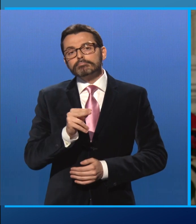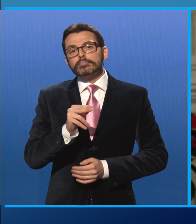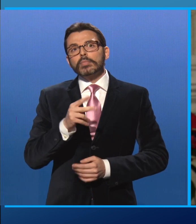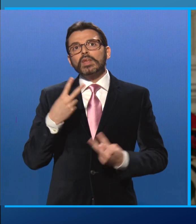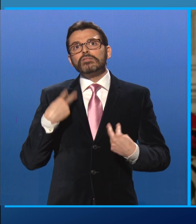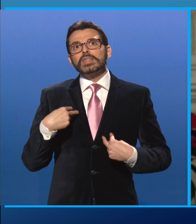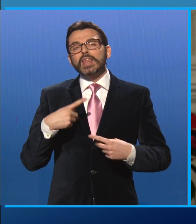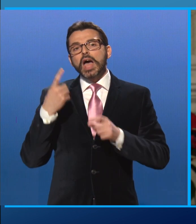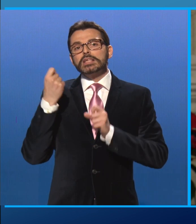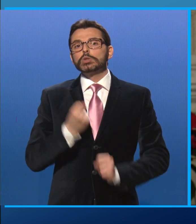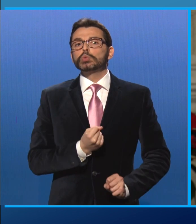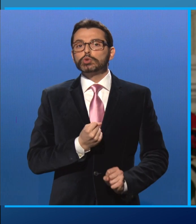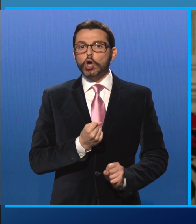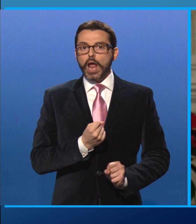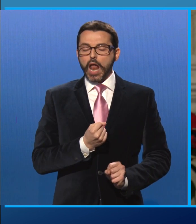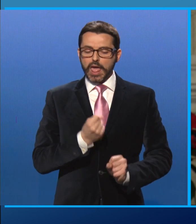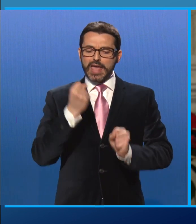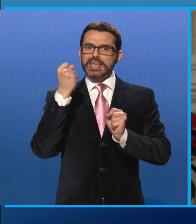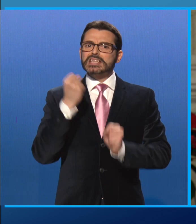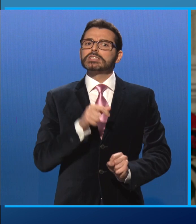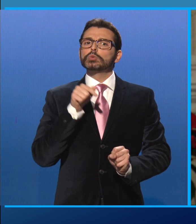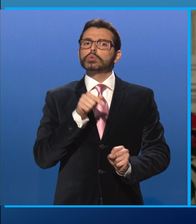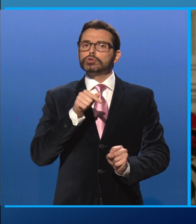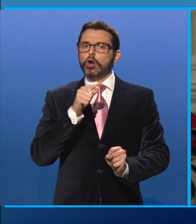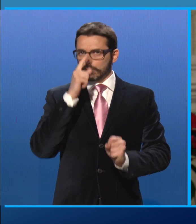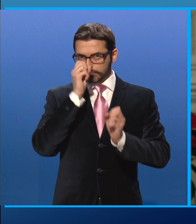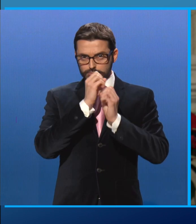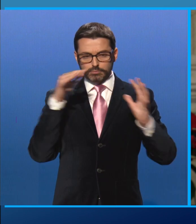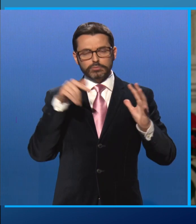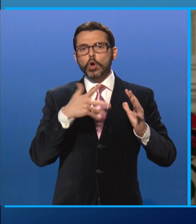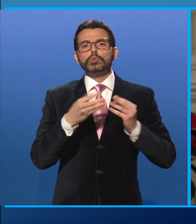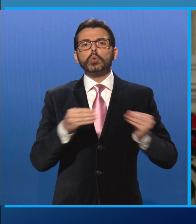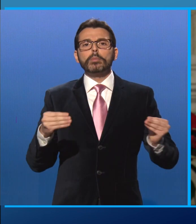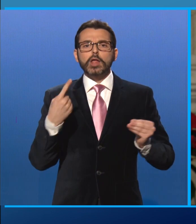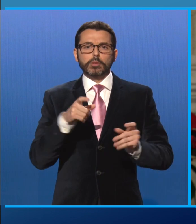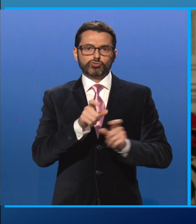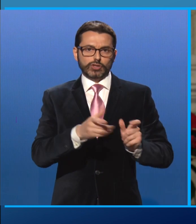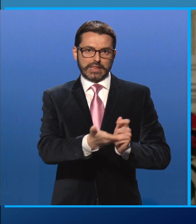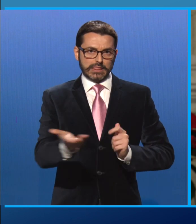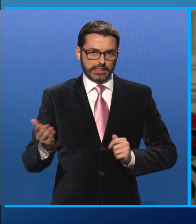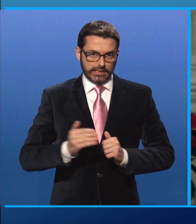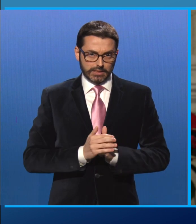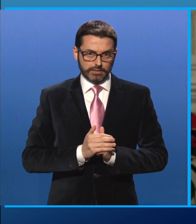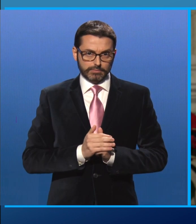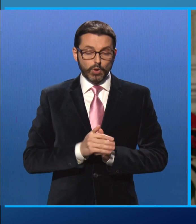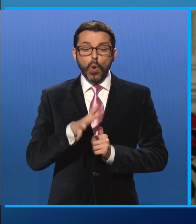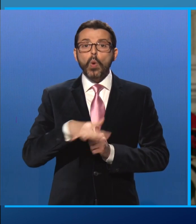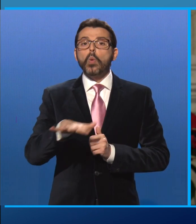Queste sono state concepite come uno strumento a disposizione dei cittadini. Sono i luoghi della sovranità popolare